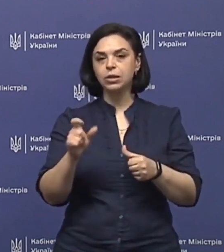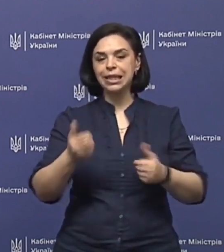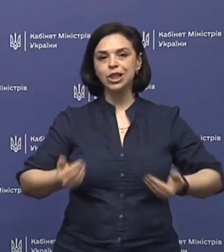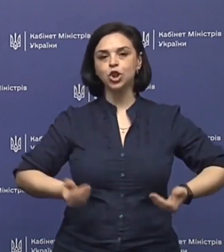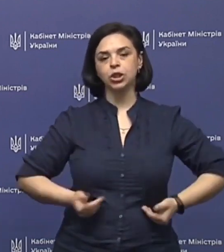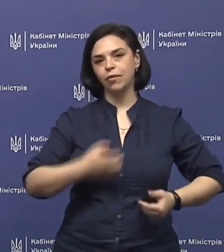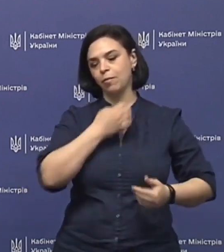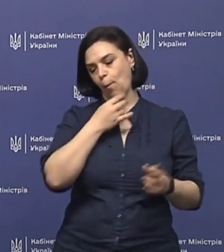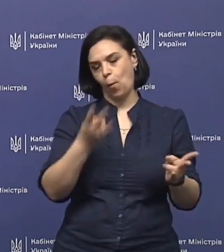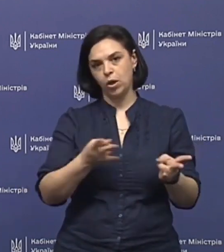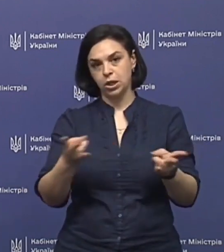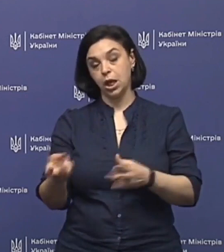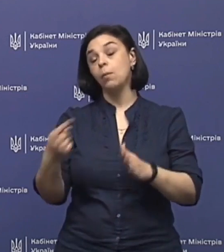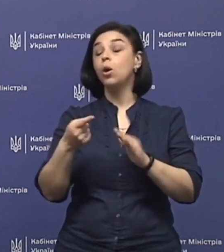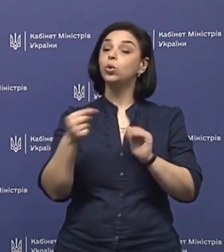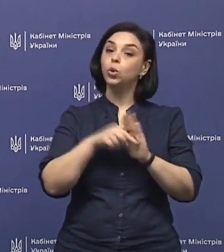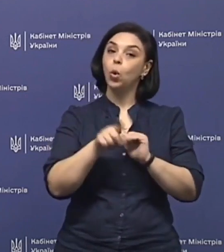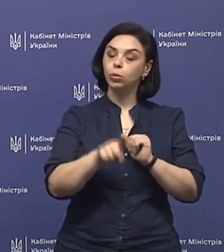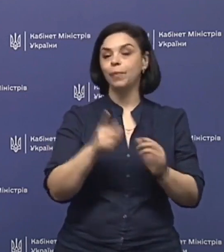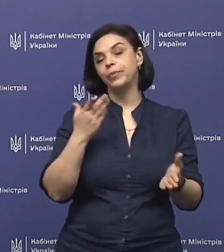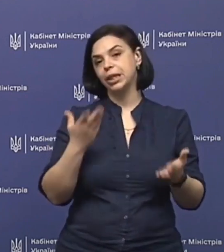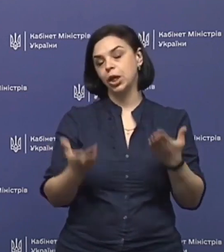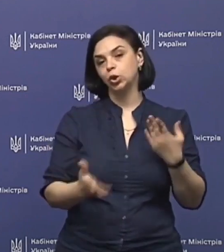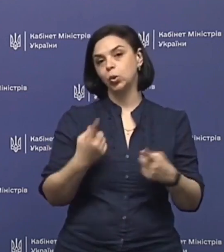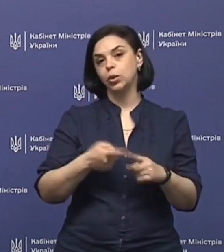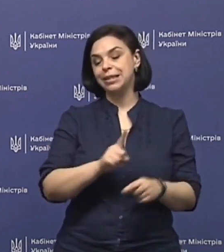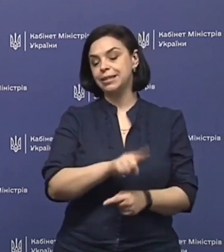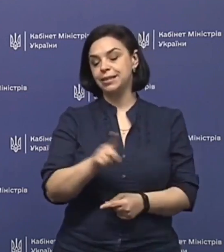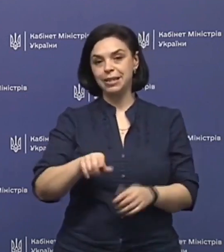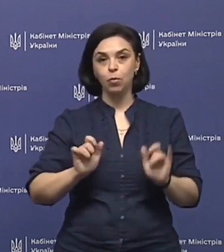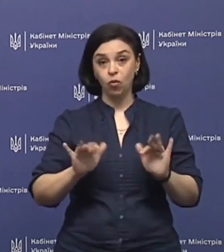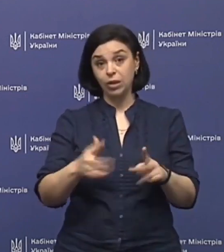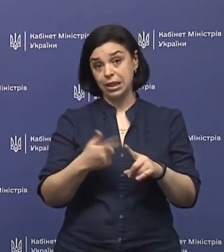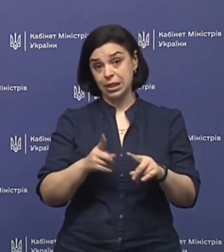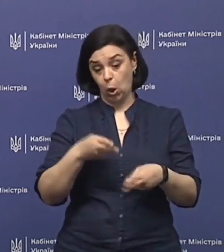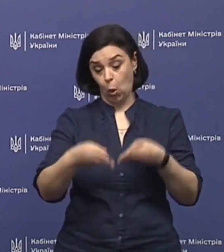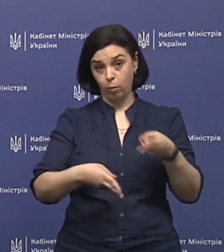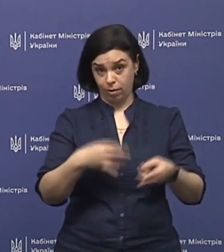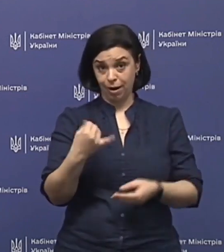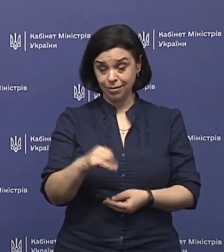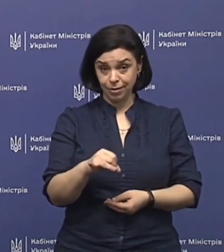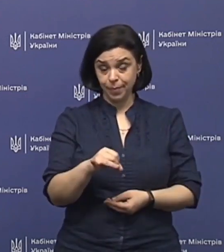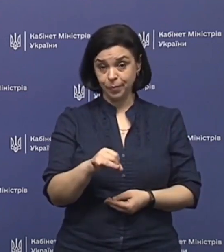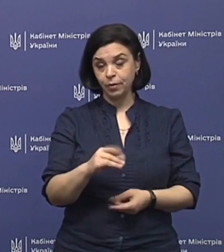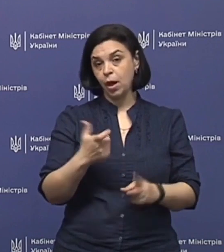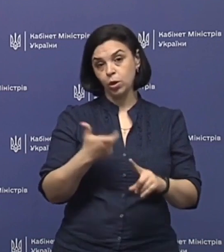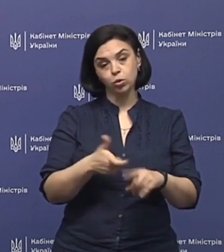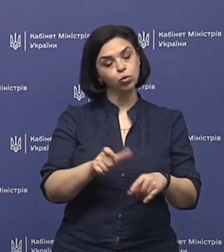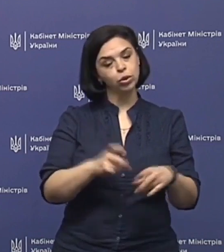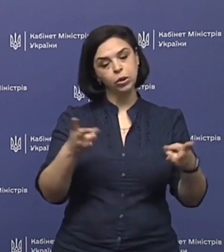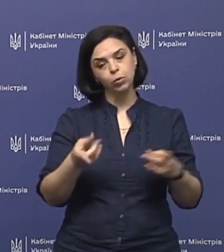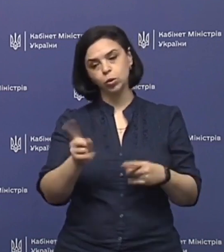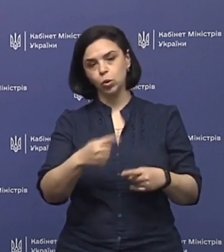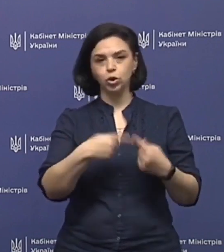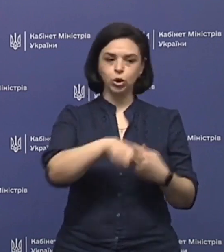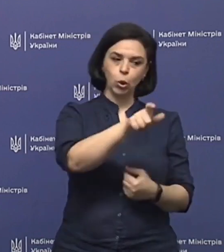життєвими показниками. Тобто, якщо проведення цих операцій дуже необхідно до